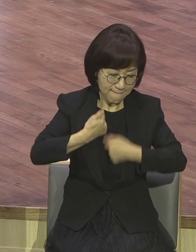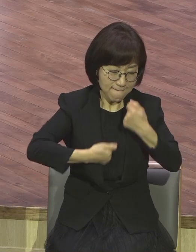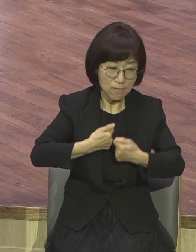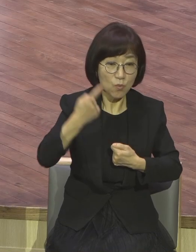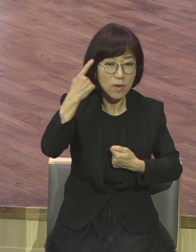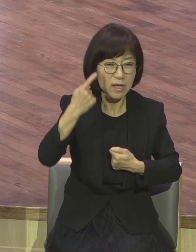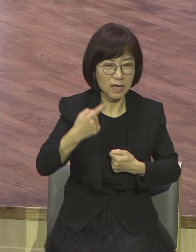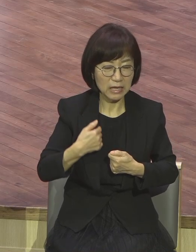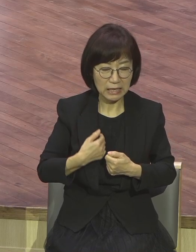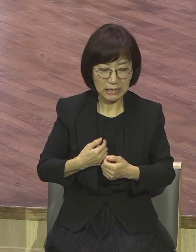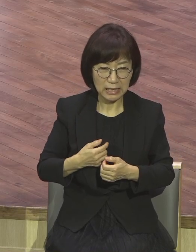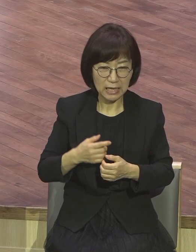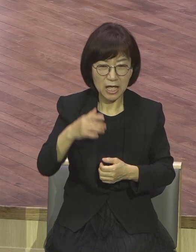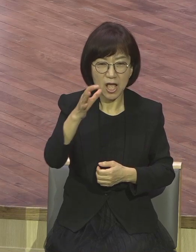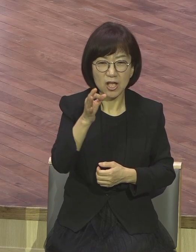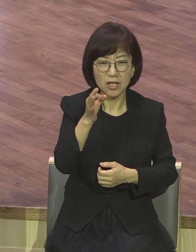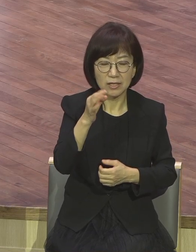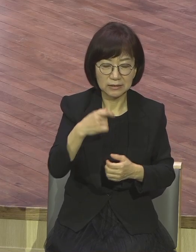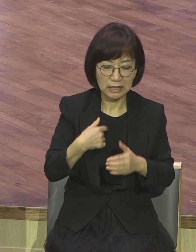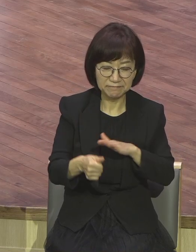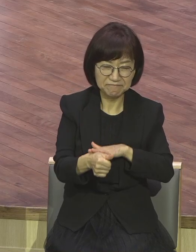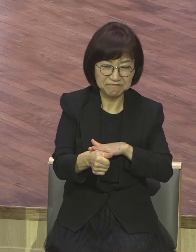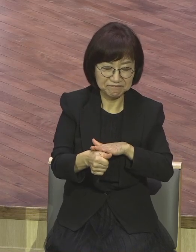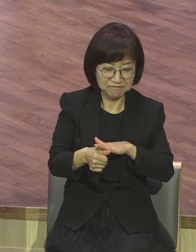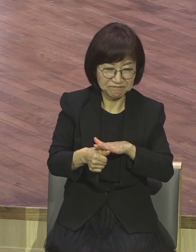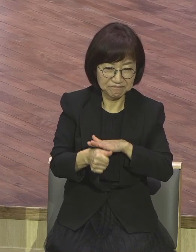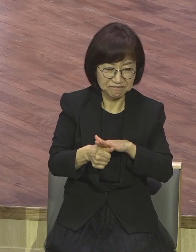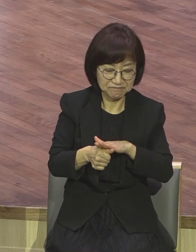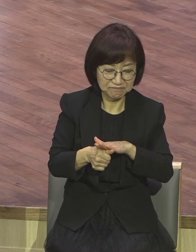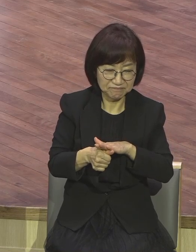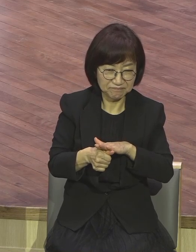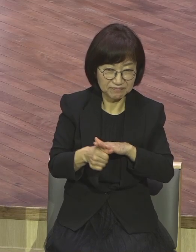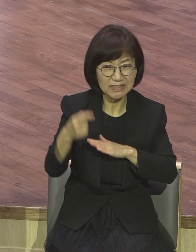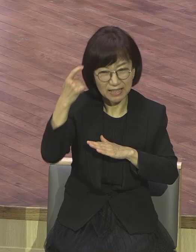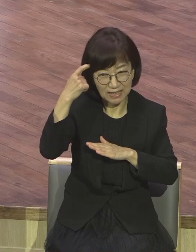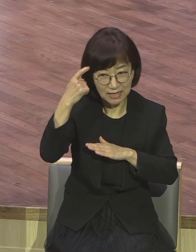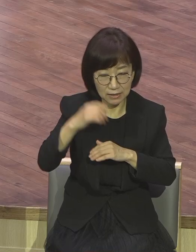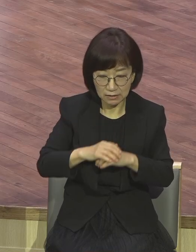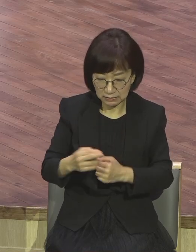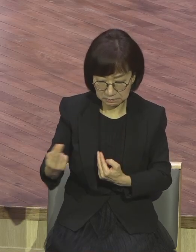우울의식도 문제지만 열등의식도 더 문제요. 맨날 비교하다 살다보니까